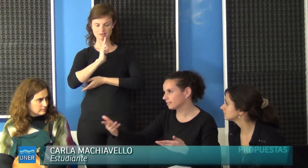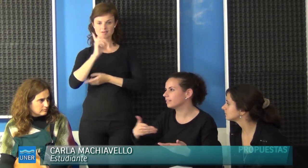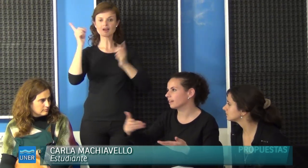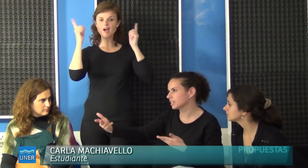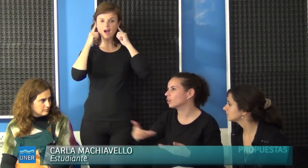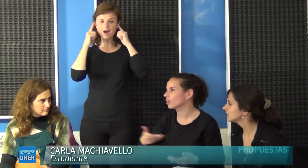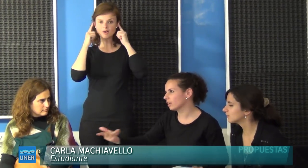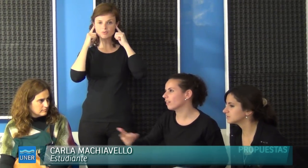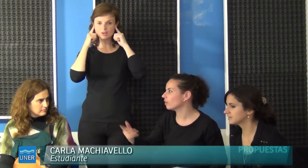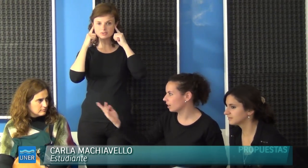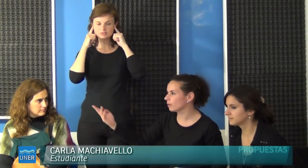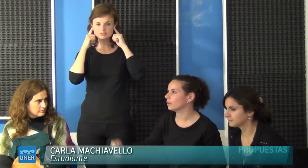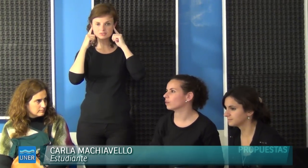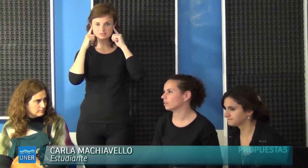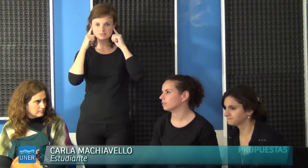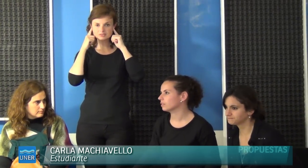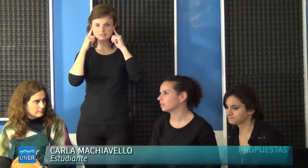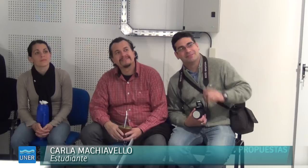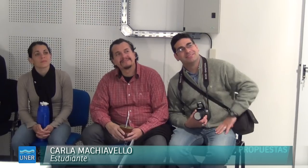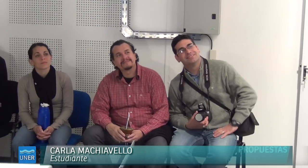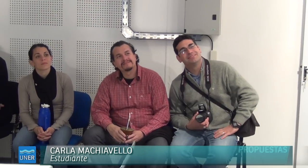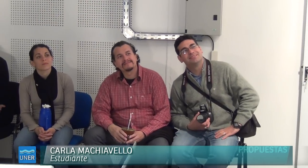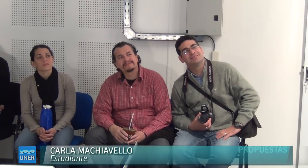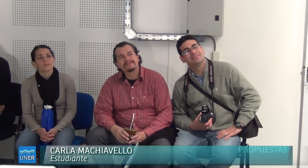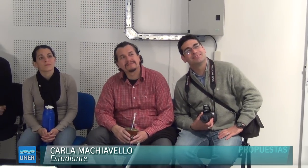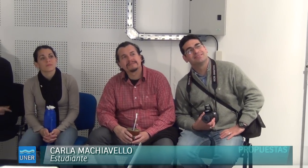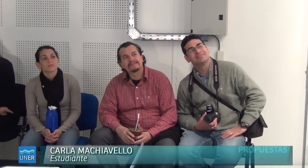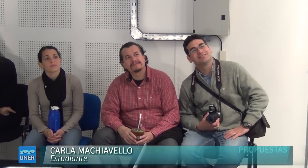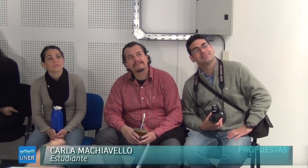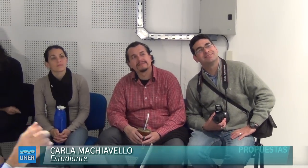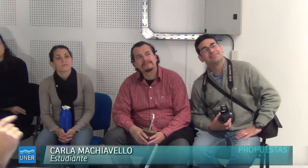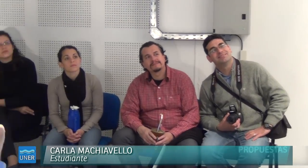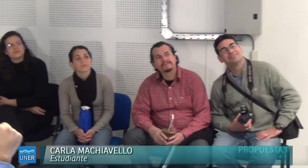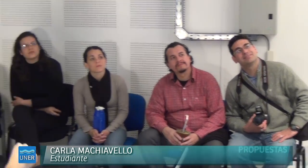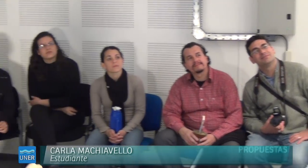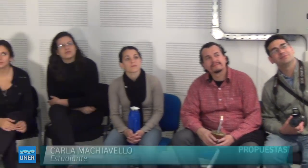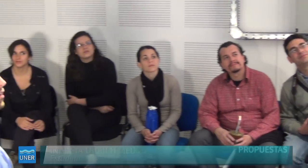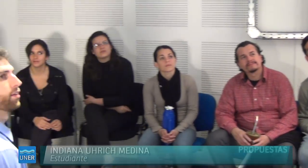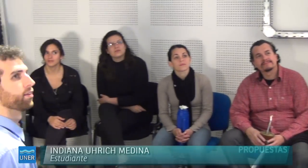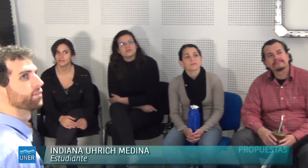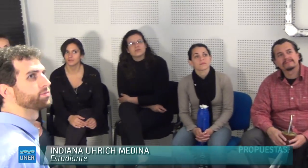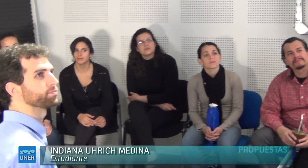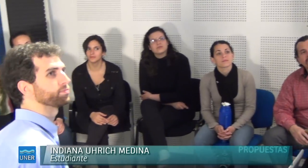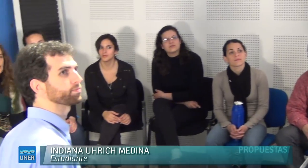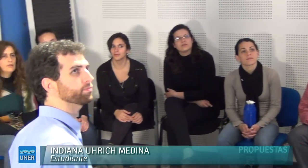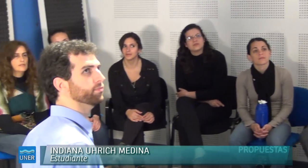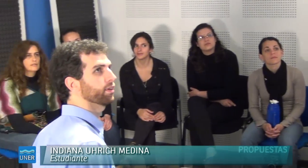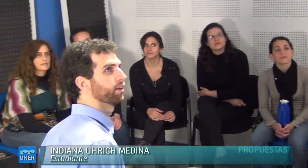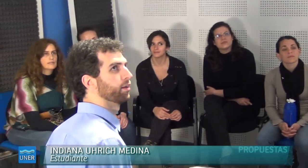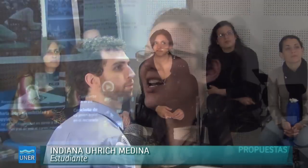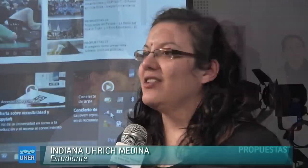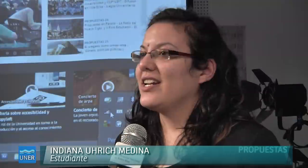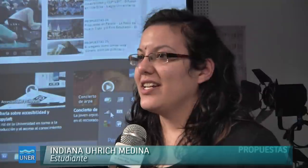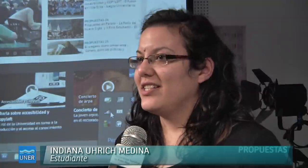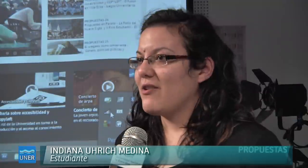Nosotros somos del equipo, diríamos, asignado a la interpretación de audiovisuales. Hoy vinimos a conocer el estudio, a tener